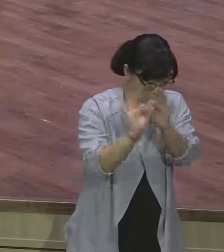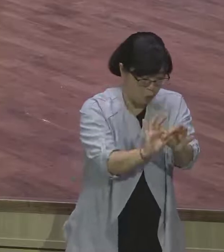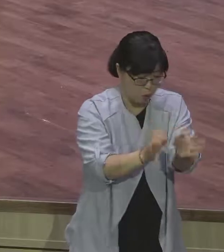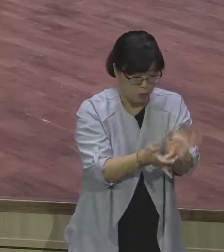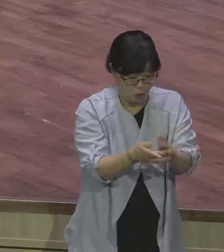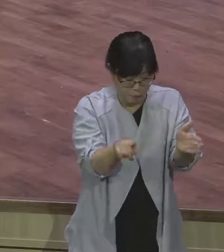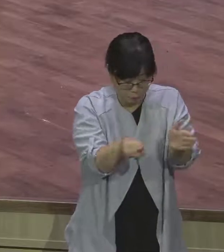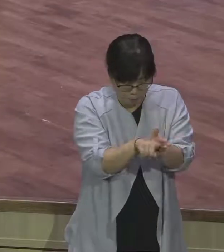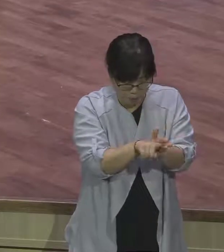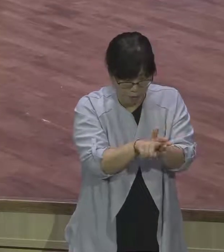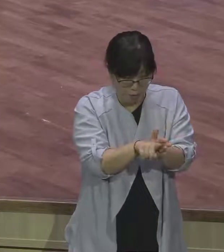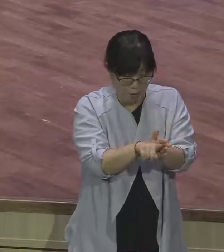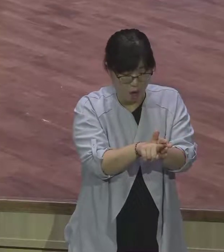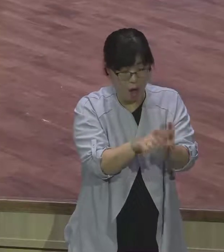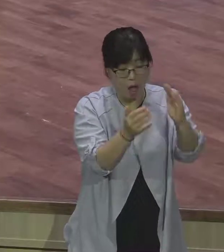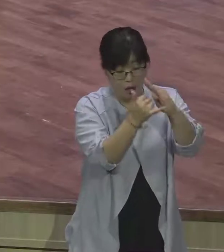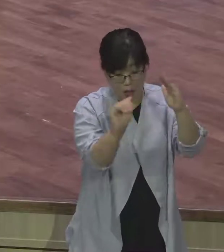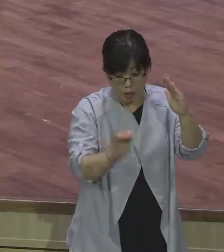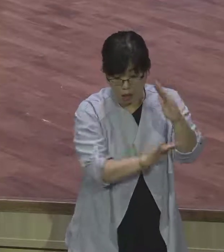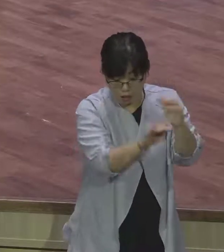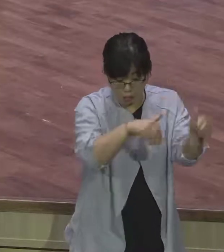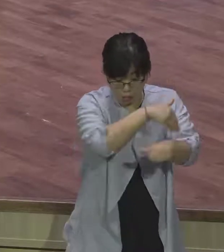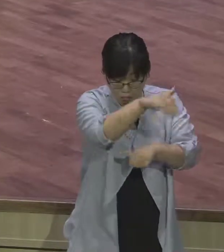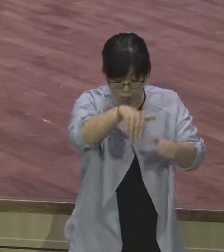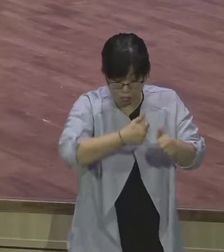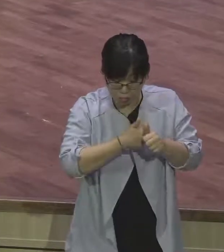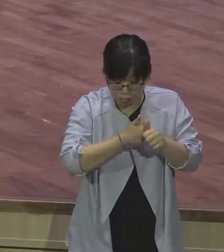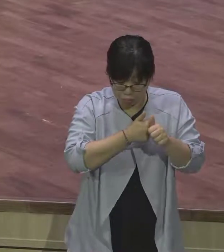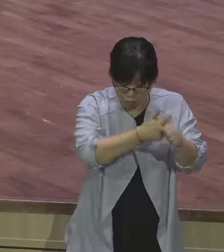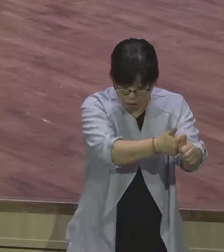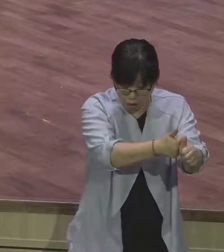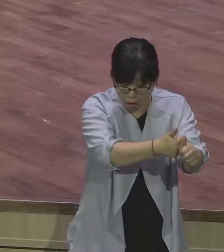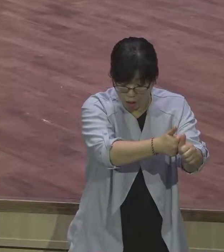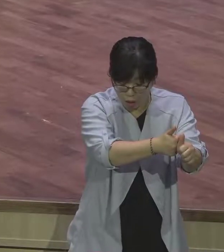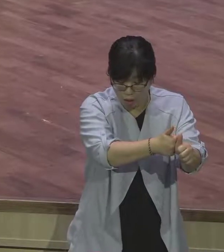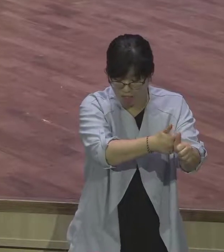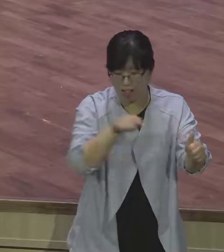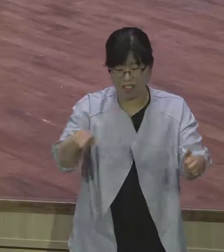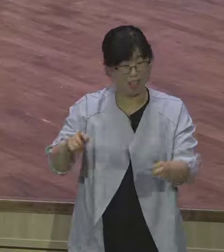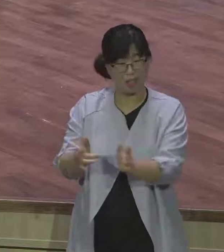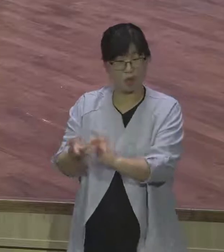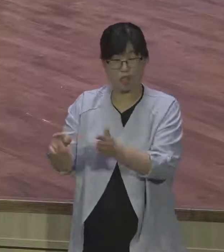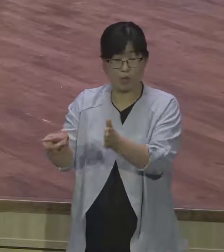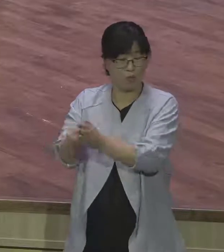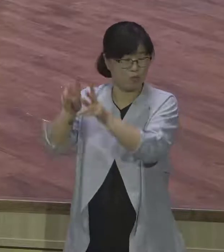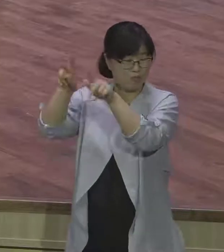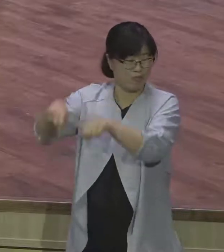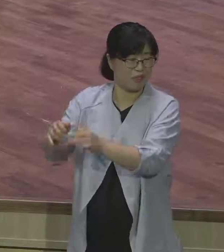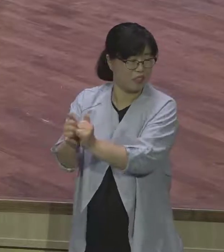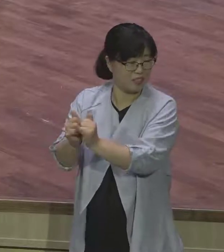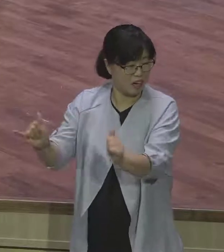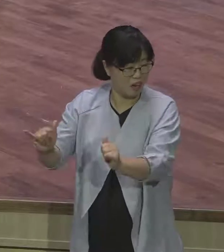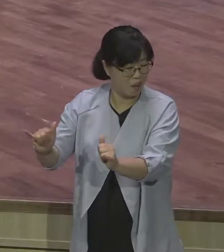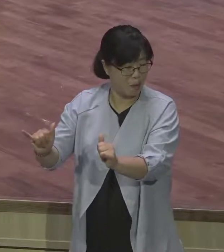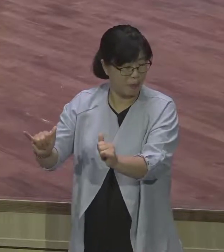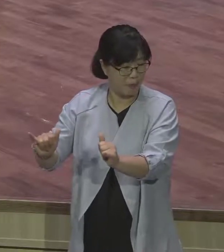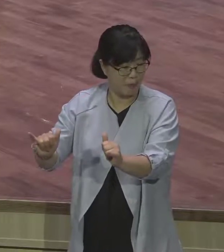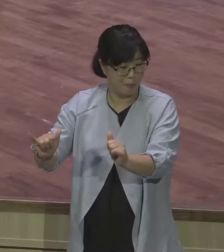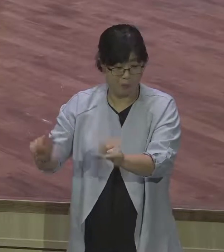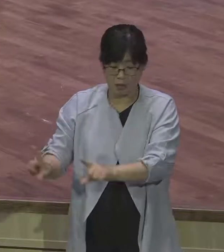어른이 되어서도 어른이 되어서도 되어서 예수를 믿었으니까 믿어 전혀 힘듭니다. 이 옛털이 무서운